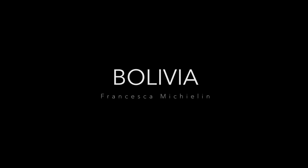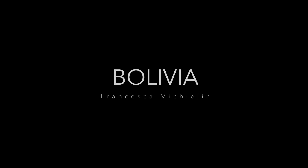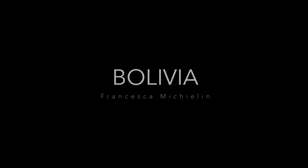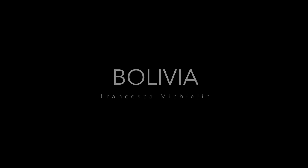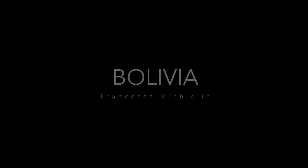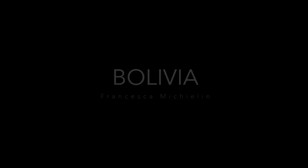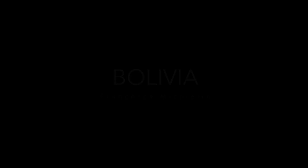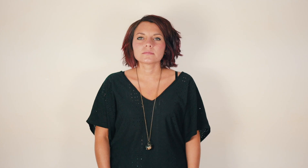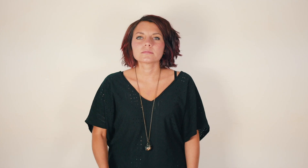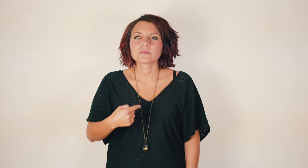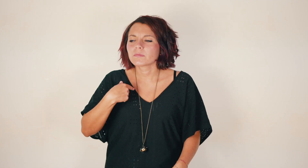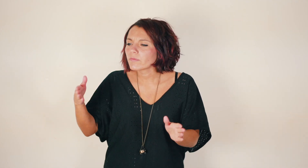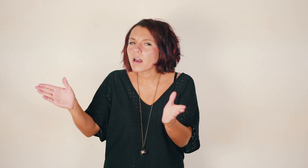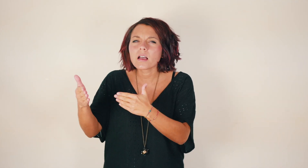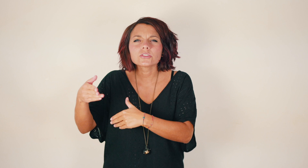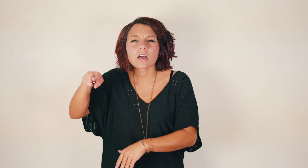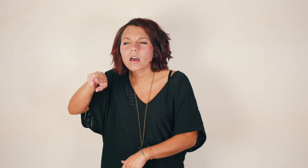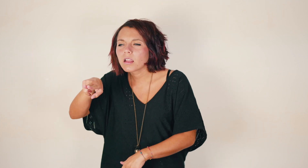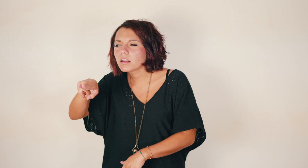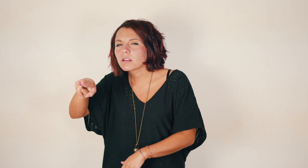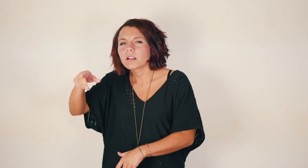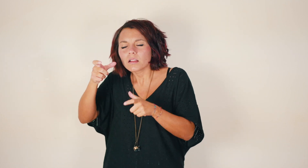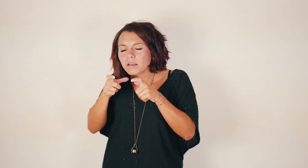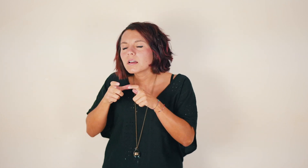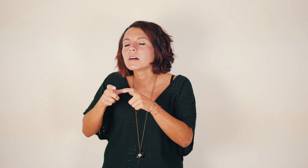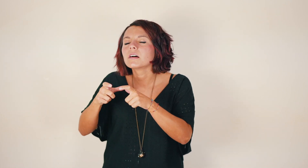Ho fatto un viaggio dentro una stanza